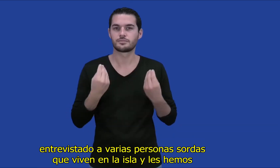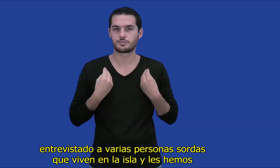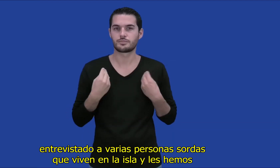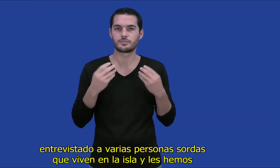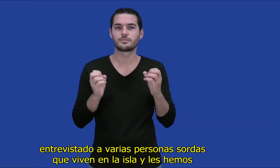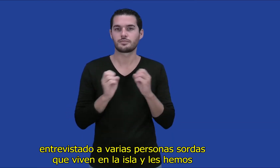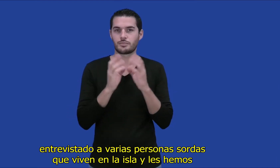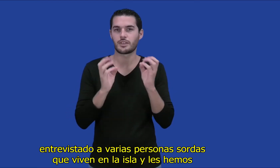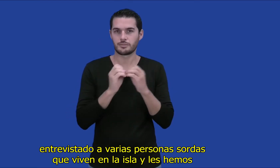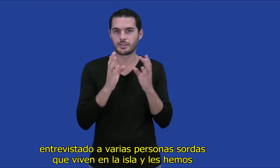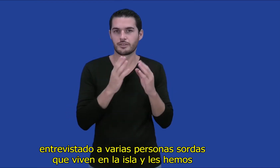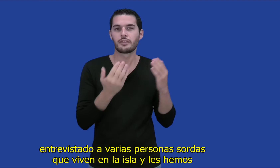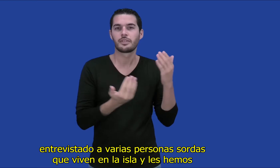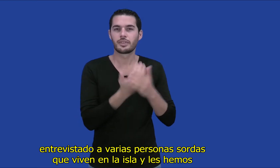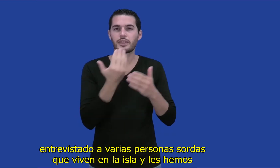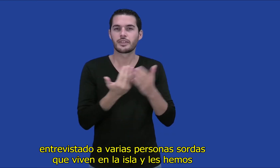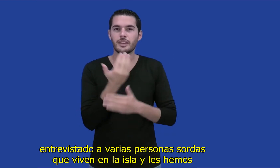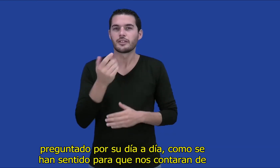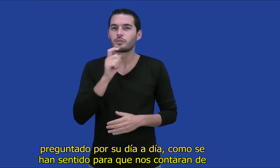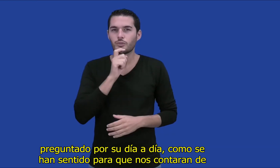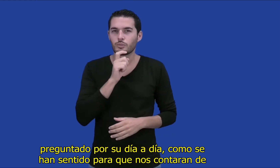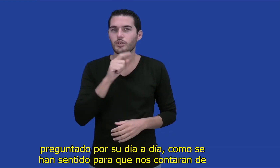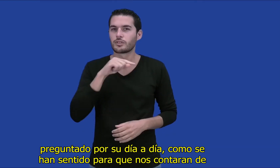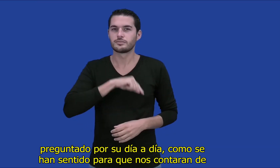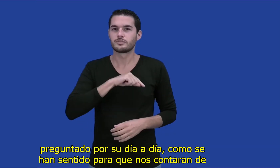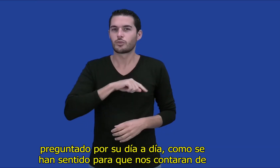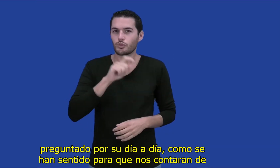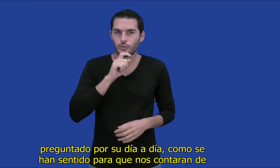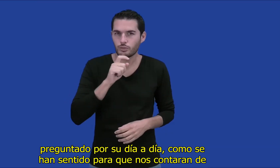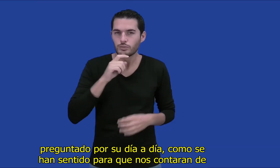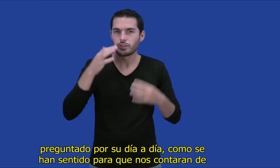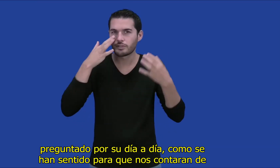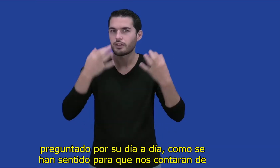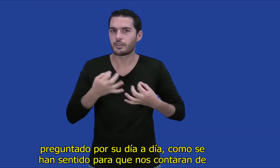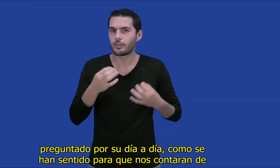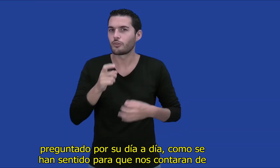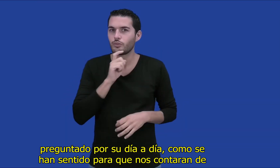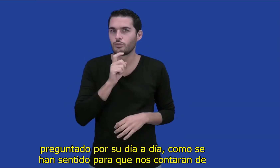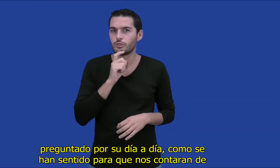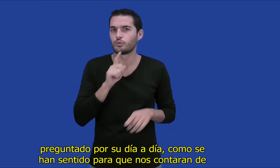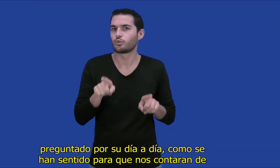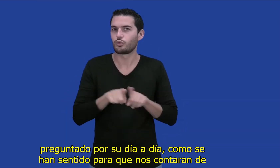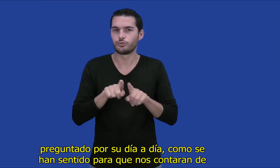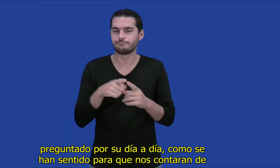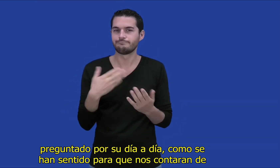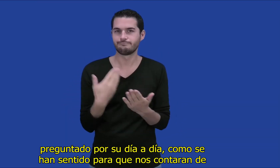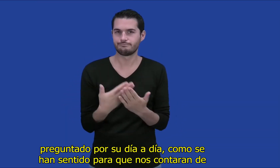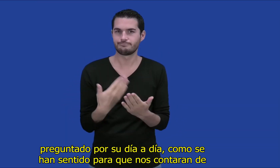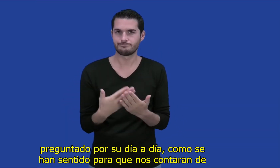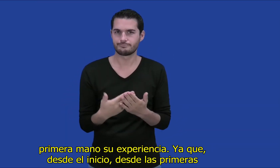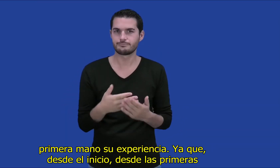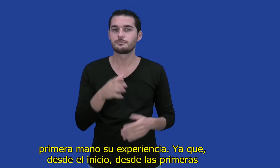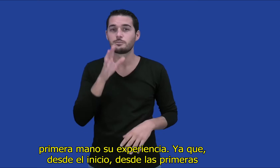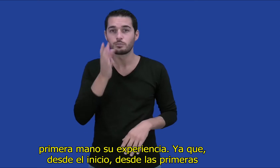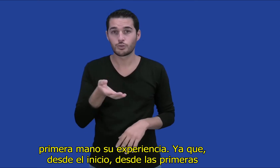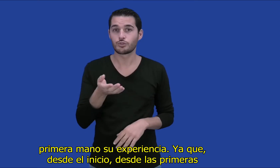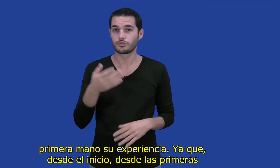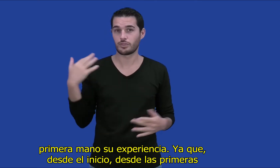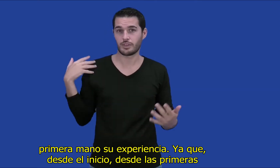varias personas sordas que viven en la isla y le hemos preguntado por su día a día cómo se han sentido para que nos contaran